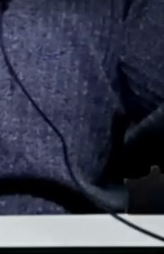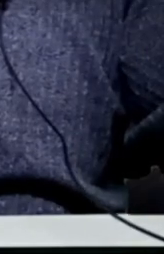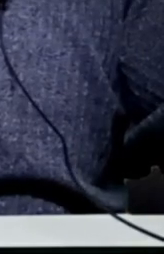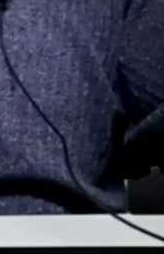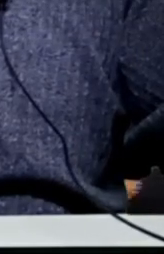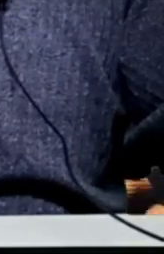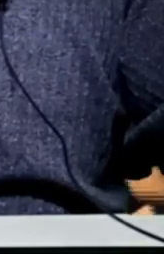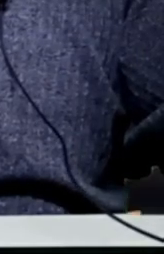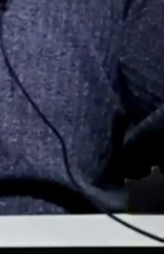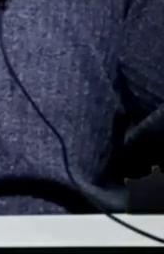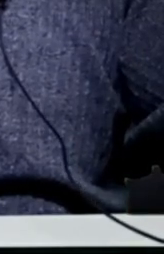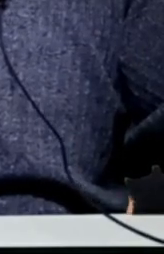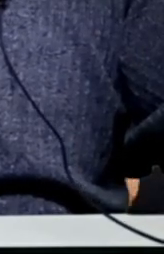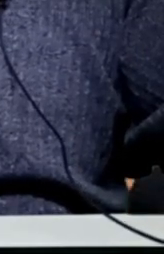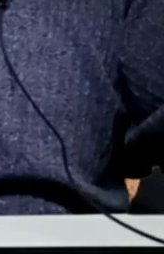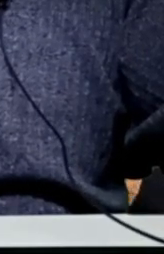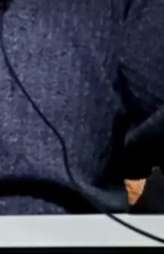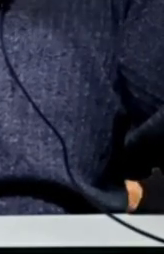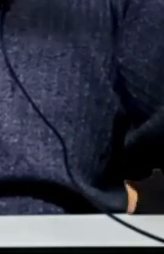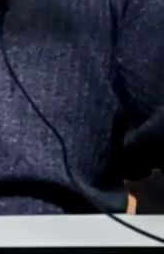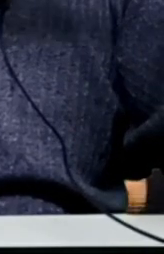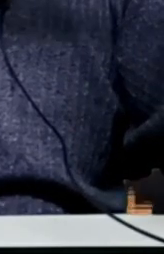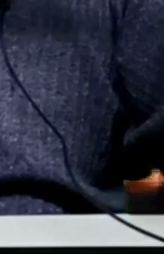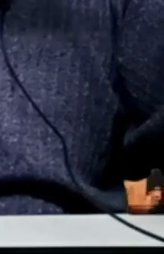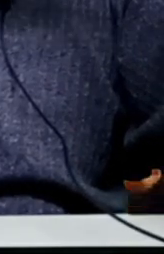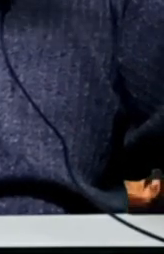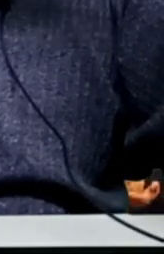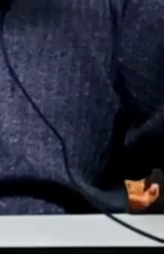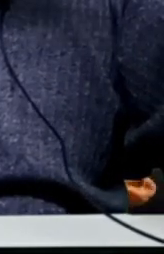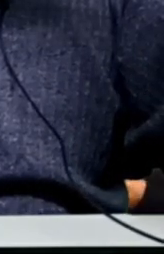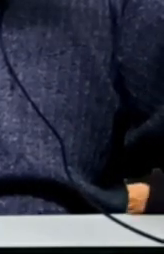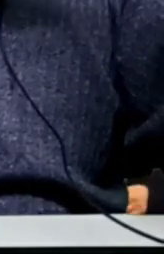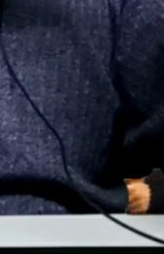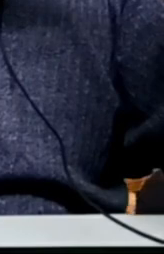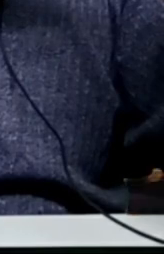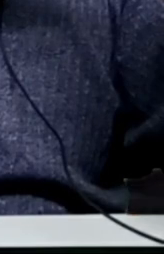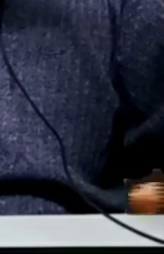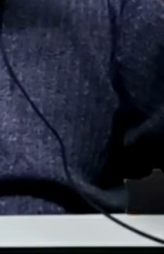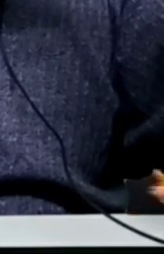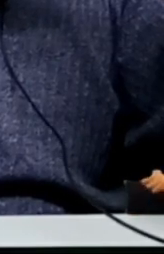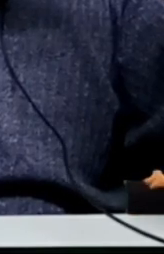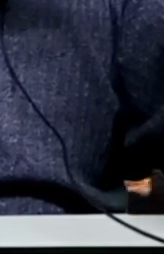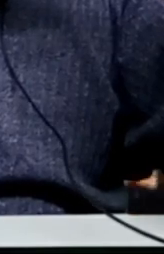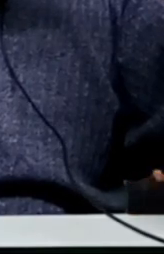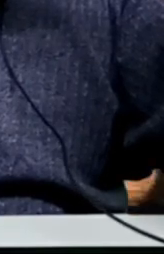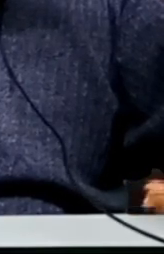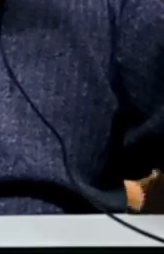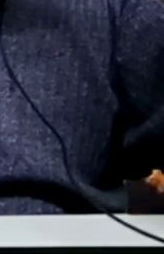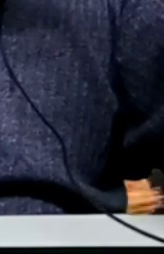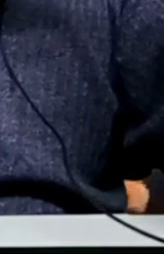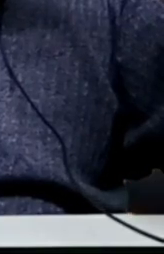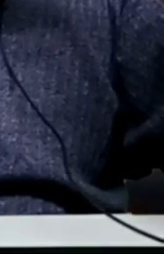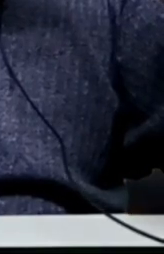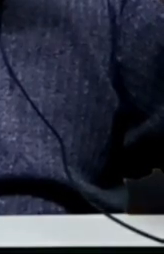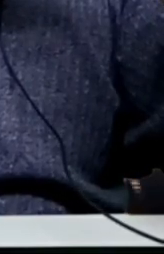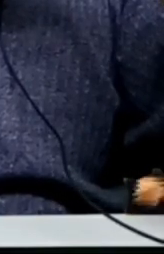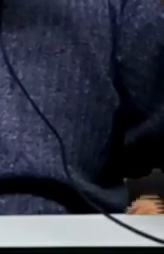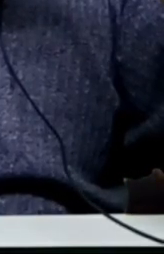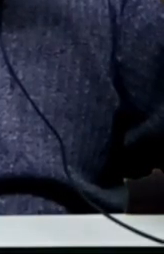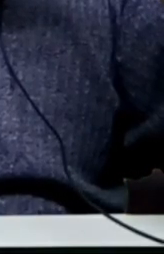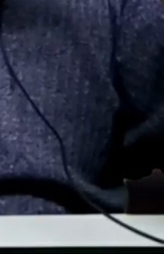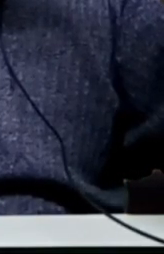perspectiva social Que permita distribuir Los recursos De atención De la salud Entonces nos ha invertido En el desarrollo De personas